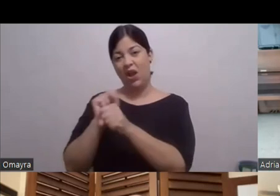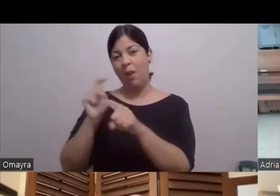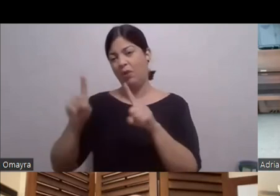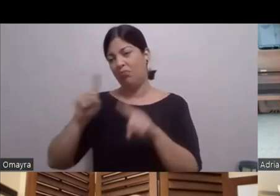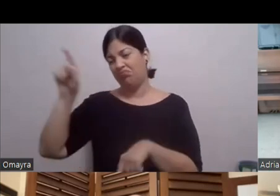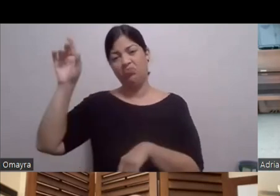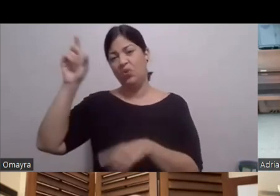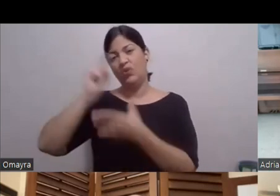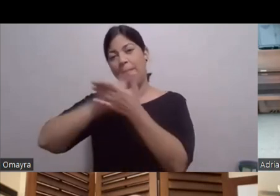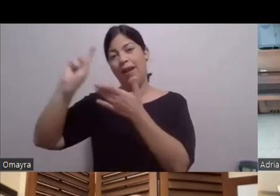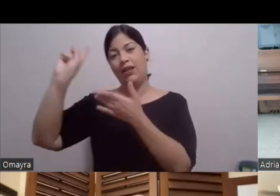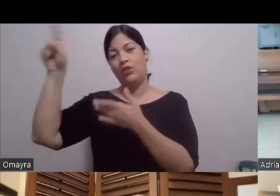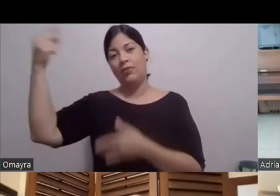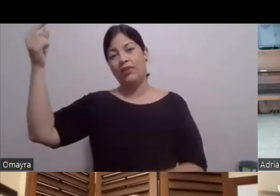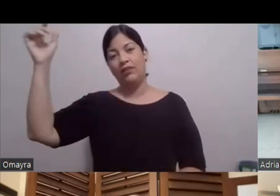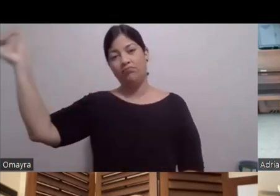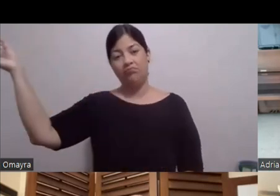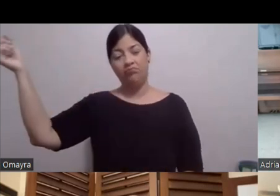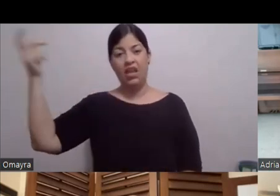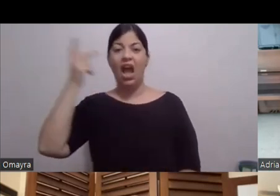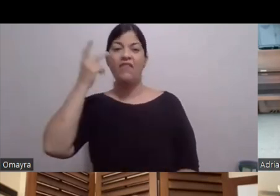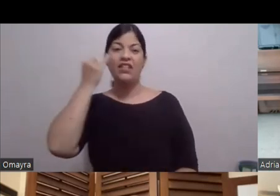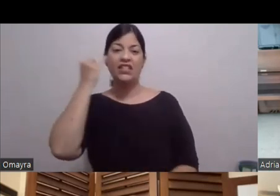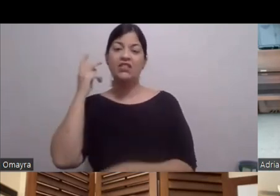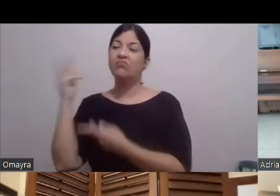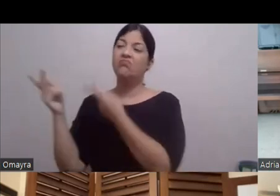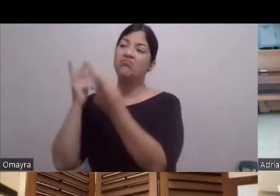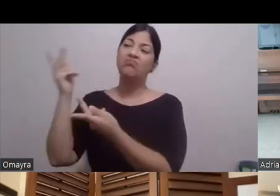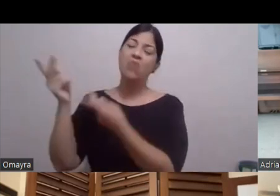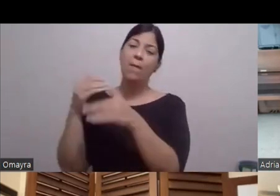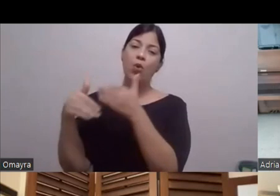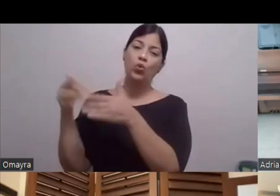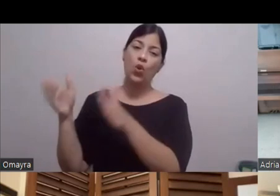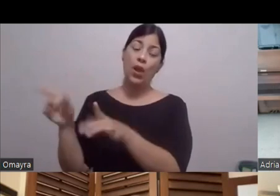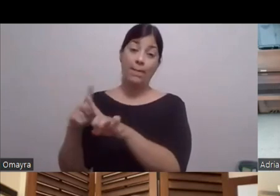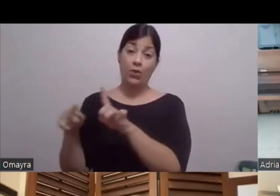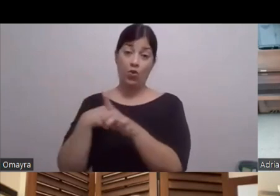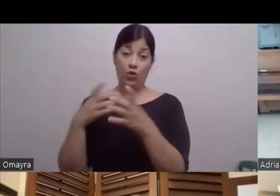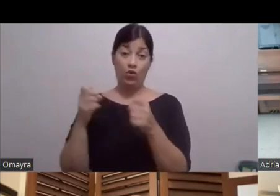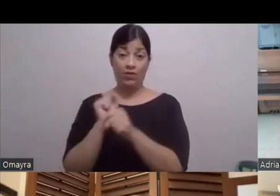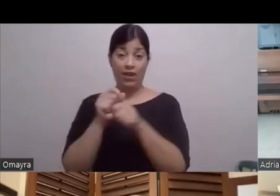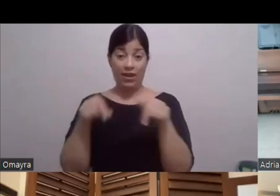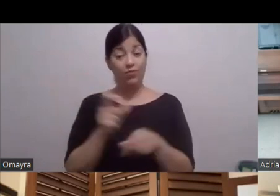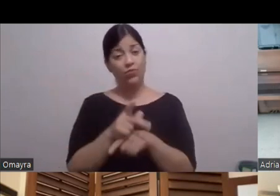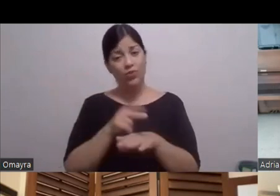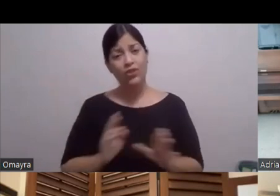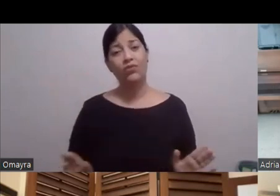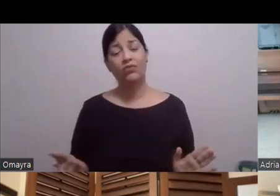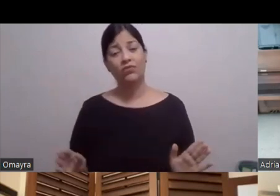a ver si visito Uno que otro Productores Y eso Pero yo quiero trabajar Acá en Puerto Rico Yo quiero Ver qué pasa Acá en Puerto Rico